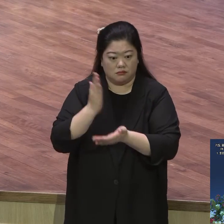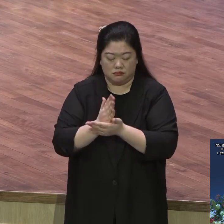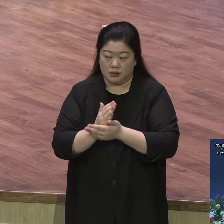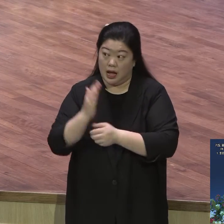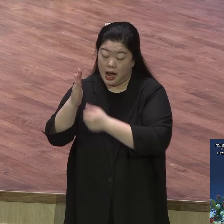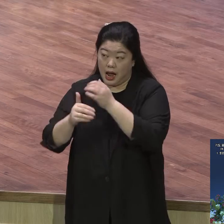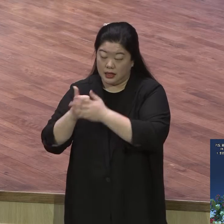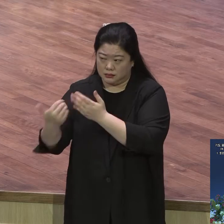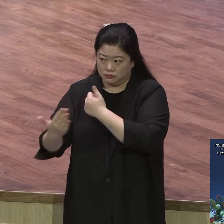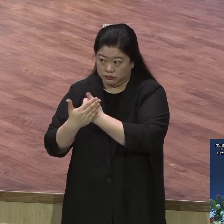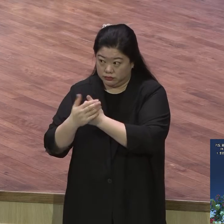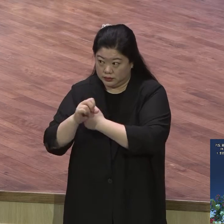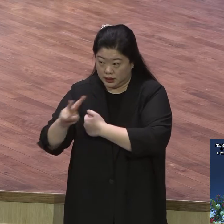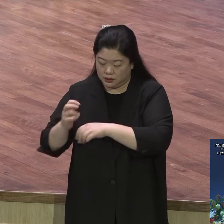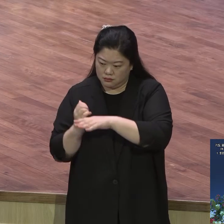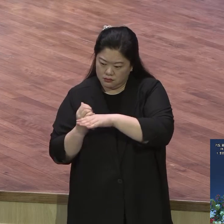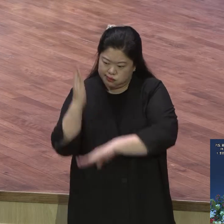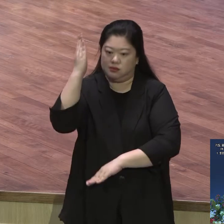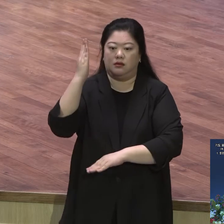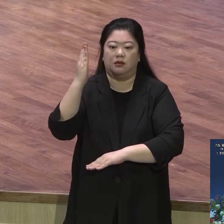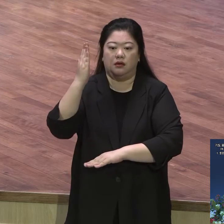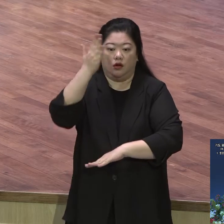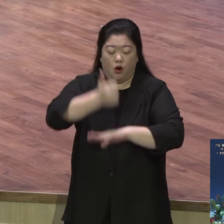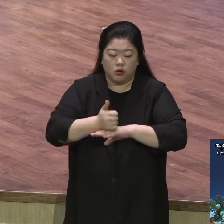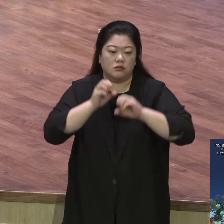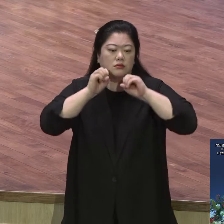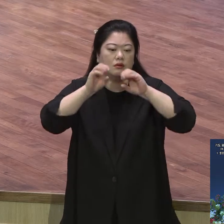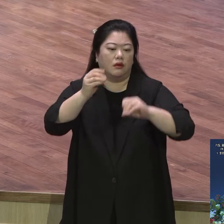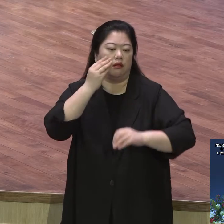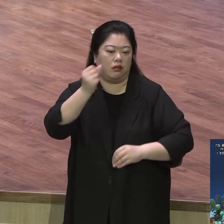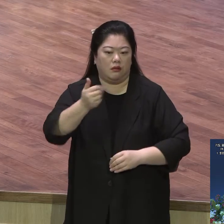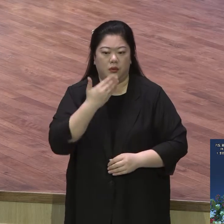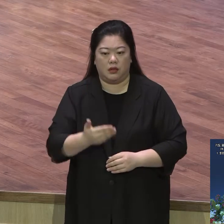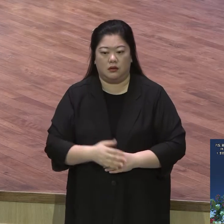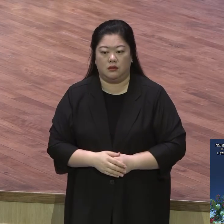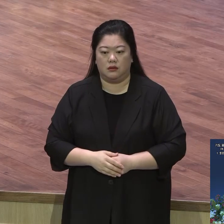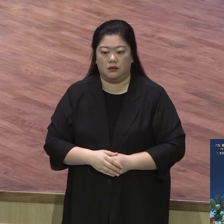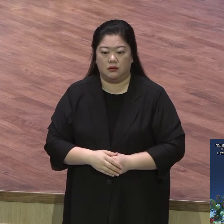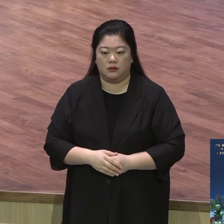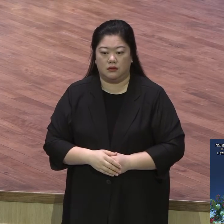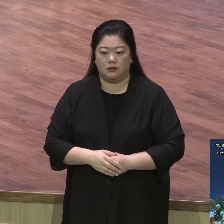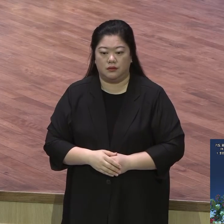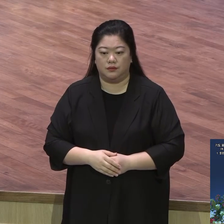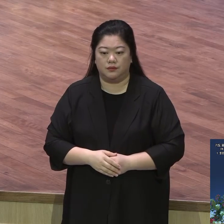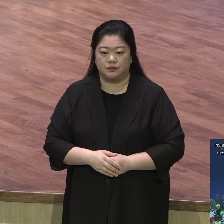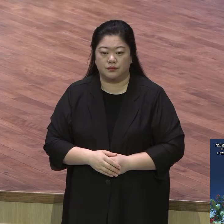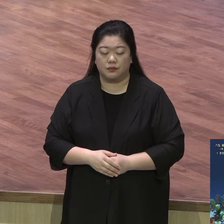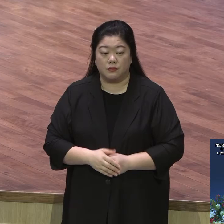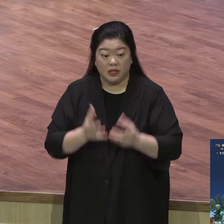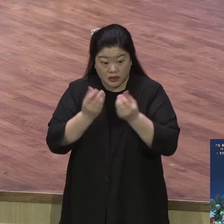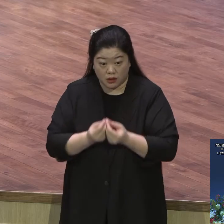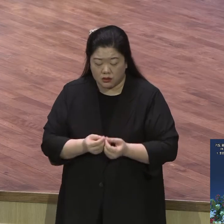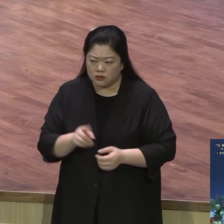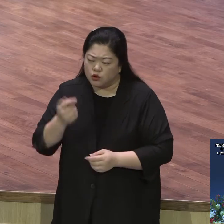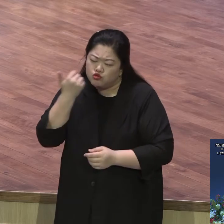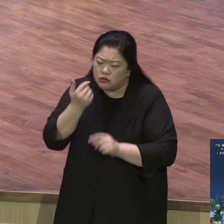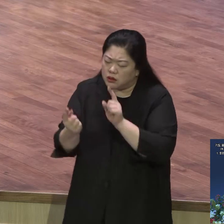일을 나타내게 만들어 주신다고 아 저분은 내가 잘 아는데 별거 아닌데 하나님이 서시는구나